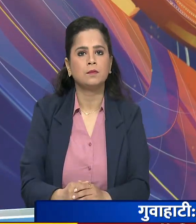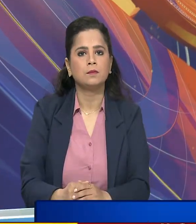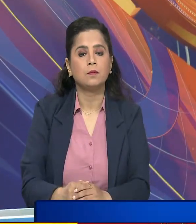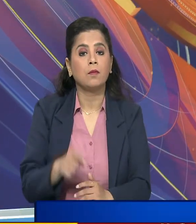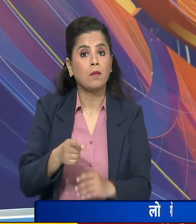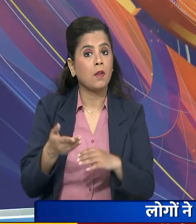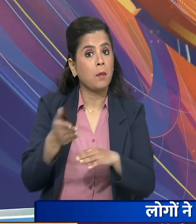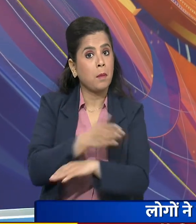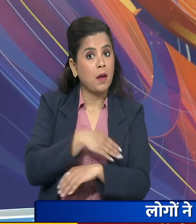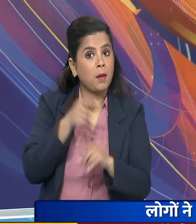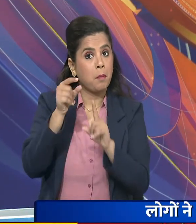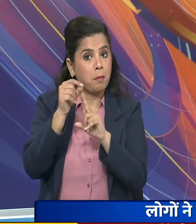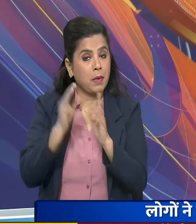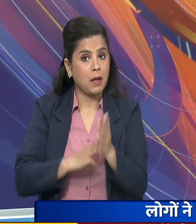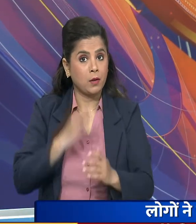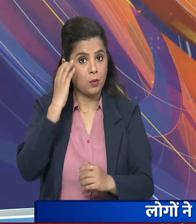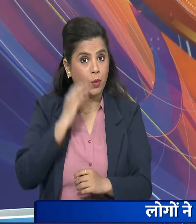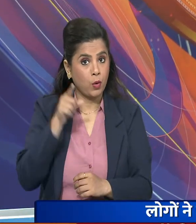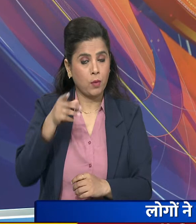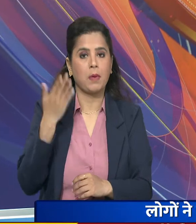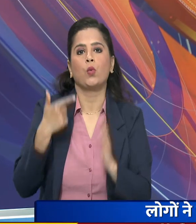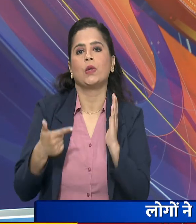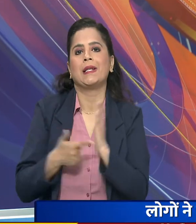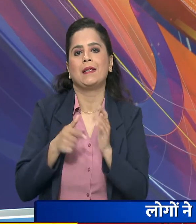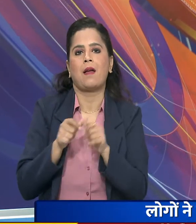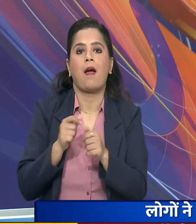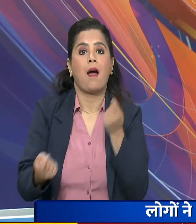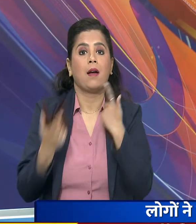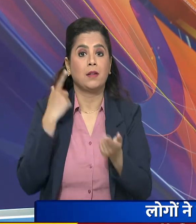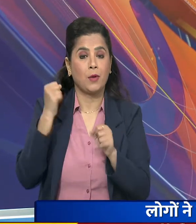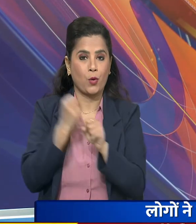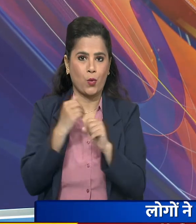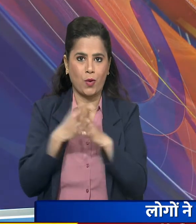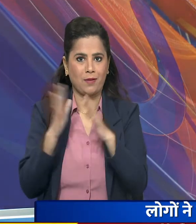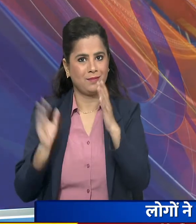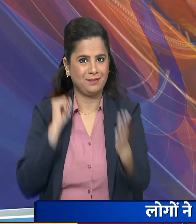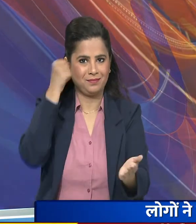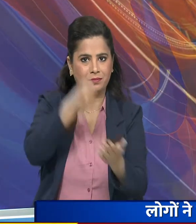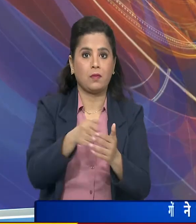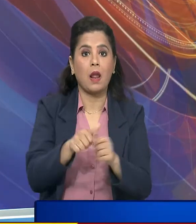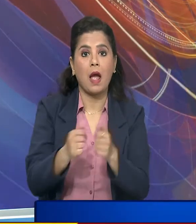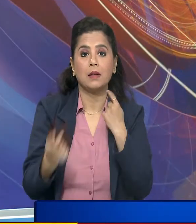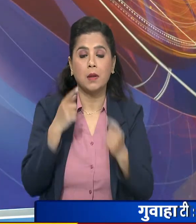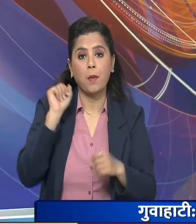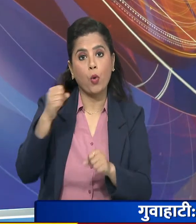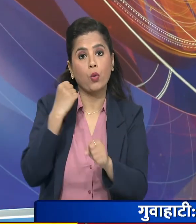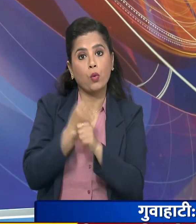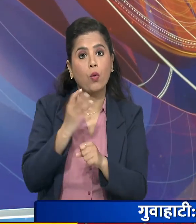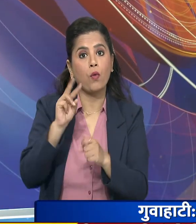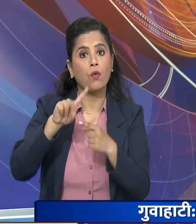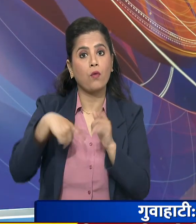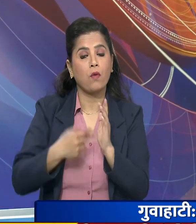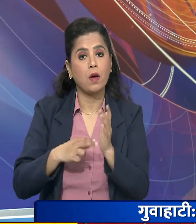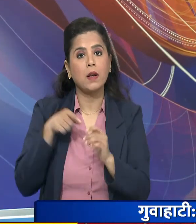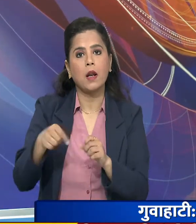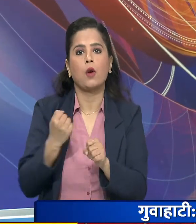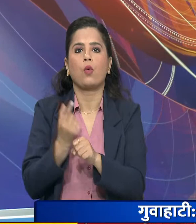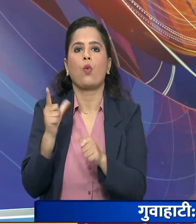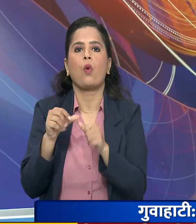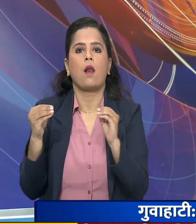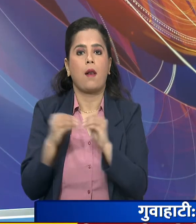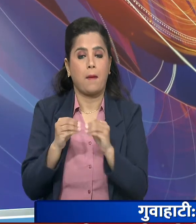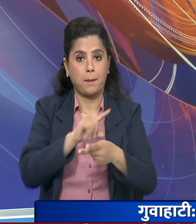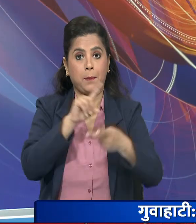इससे पहले प्रधान मंतुरी ने मंगलवार को असम की जब गोहाटी पहुंचे तो असम के राजयपाल गोलाप चंद काटारी और मुख्य